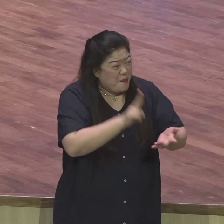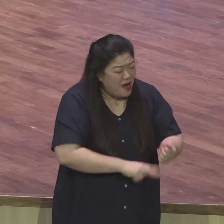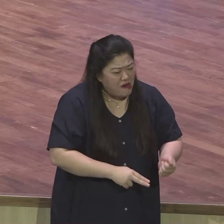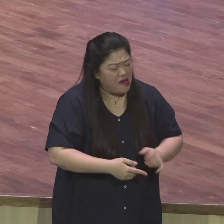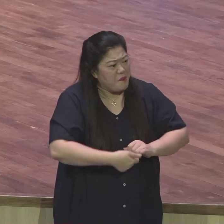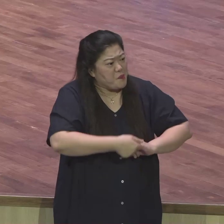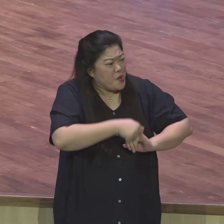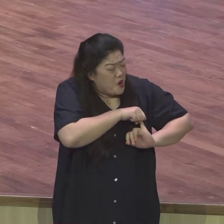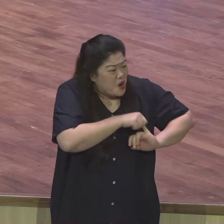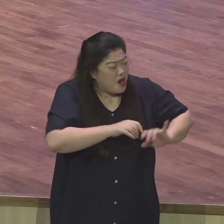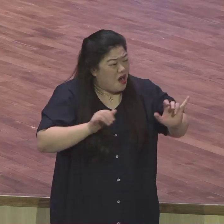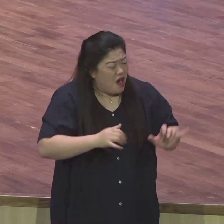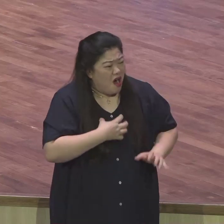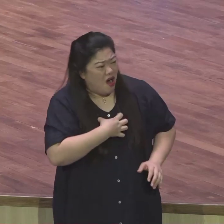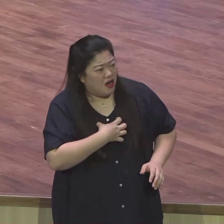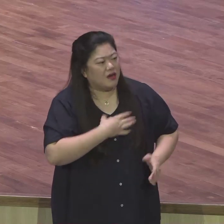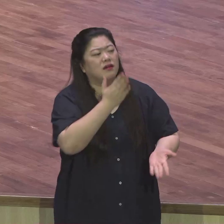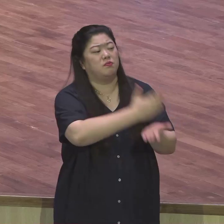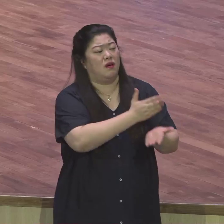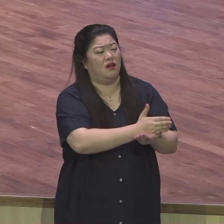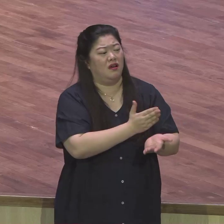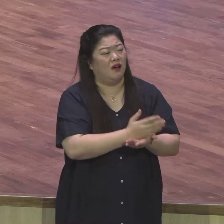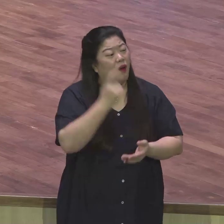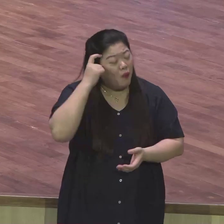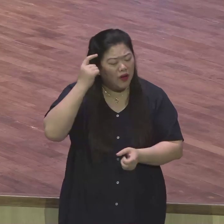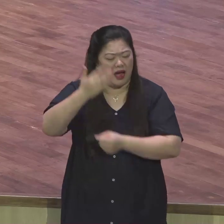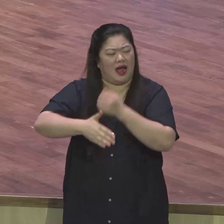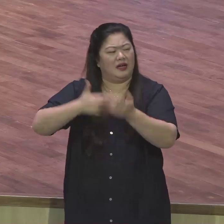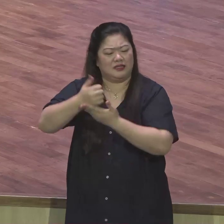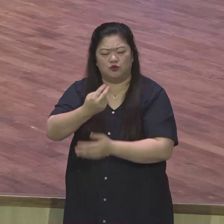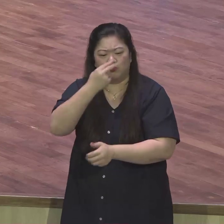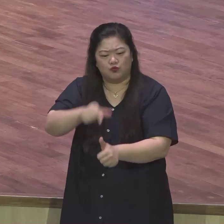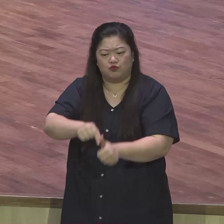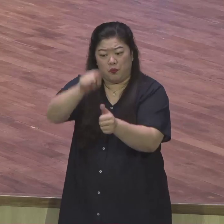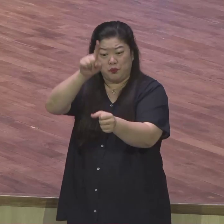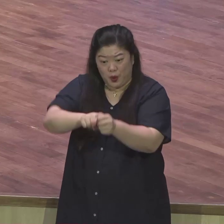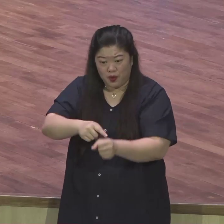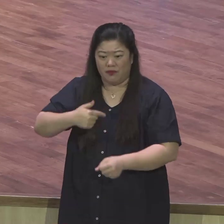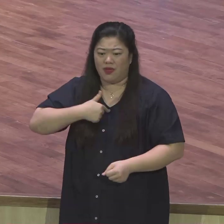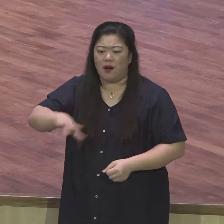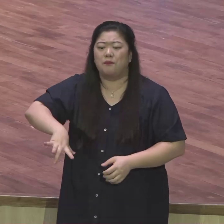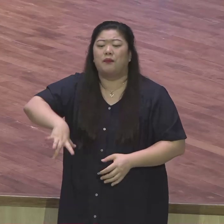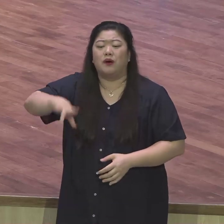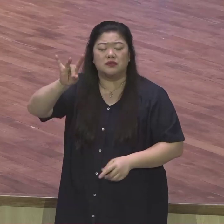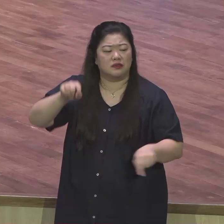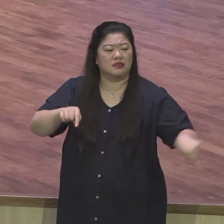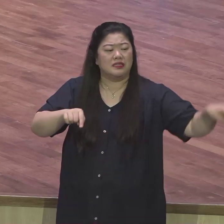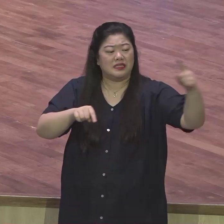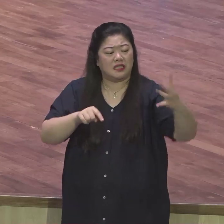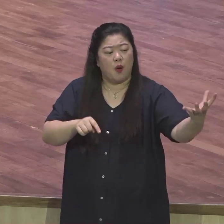한탄하지 마소서 하나님이 생명을 구원하시고 나를 당신들보다 먼저 보내셨나이다.